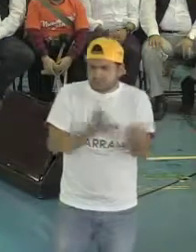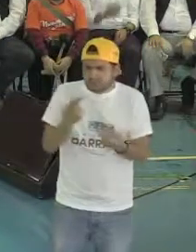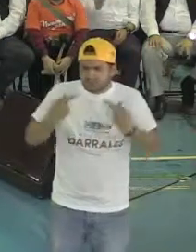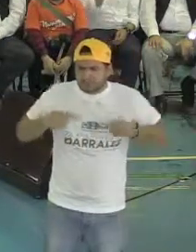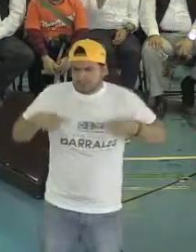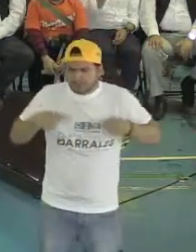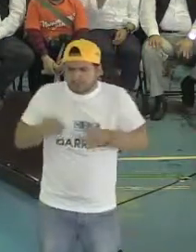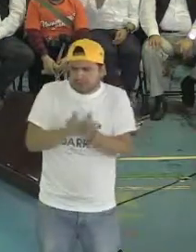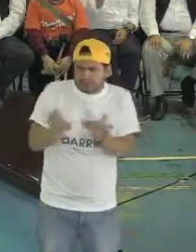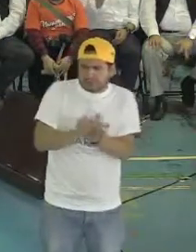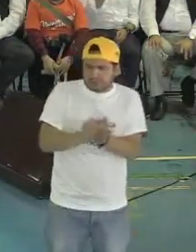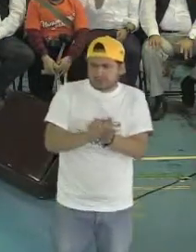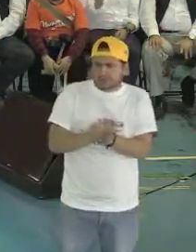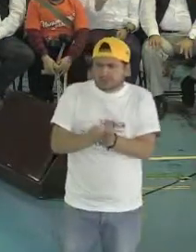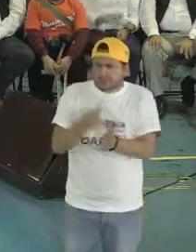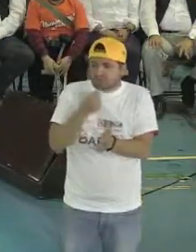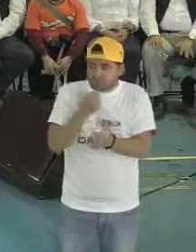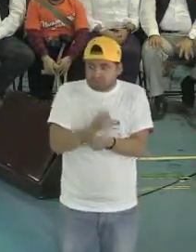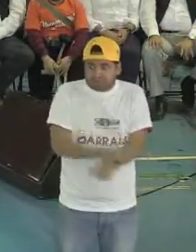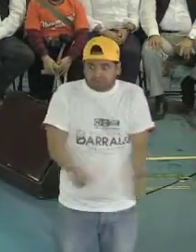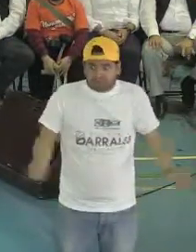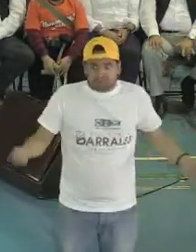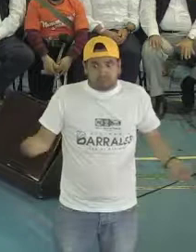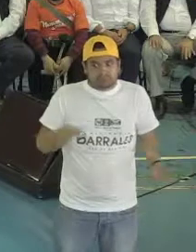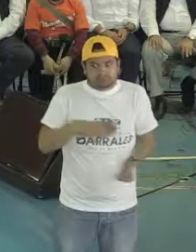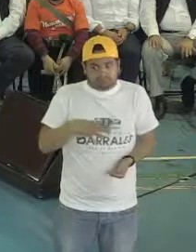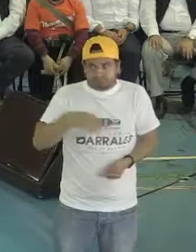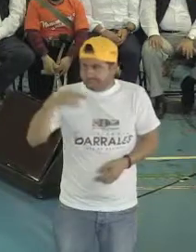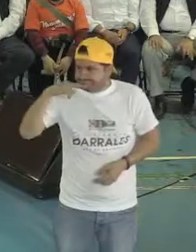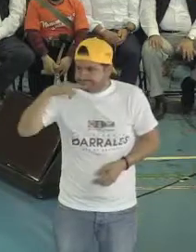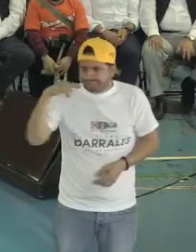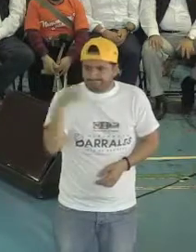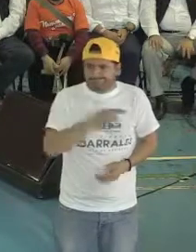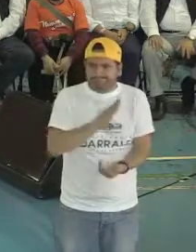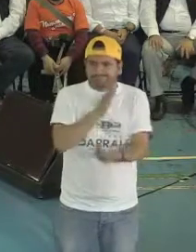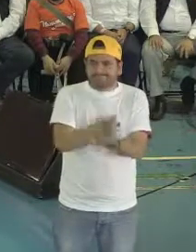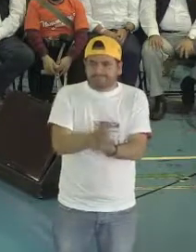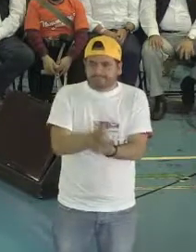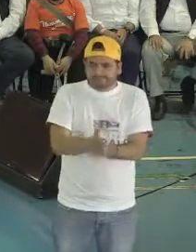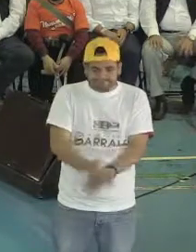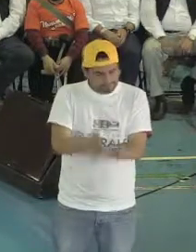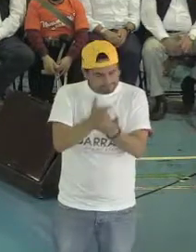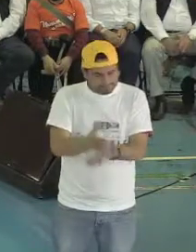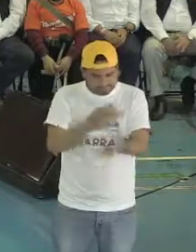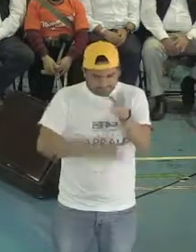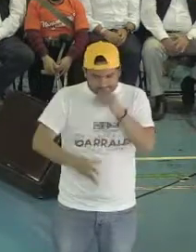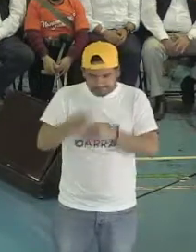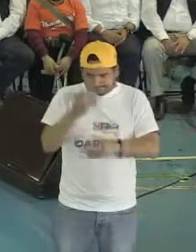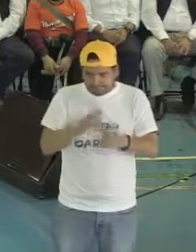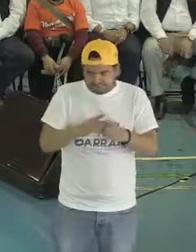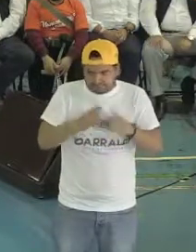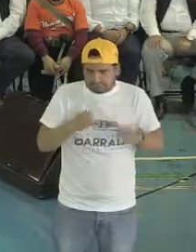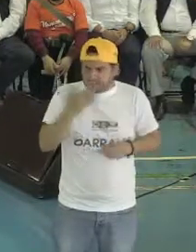discapacidad, sobre todo niños, tengan la alternativa y la posibilidad de rehabilitación, de atenderlos,